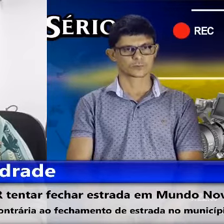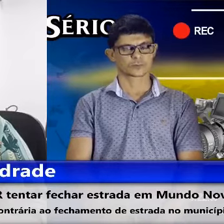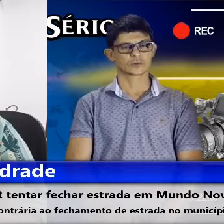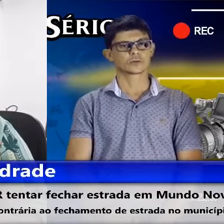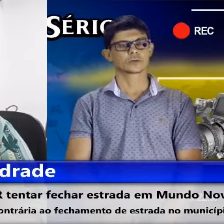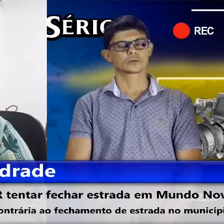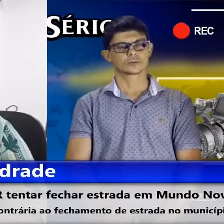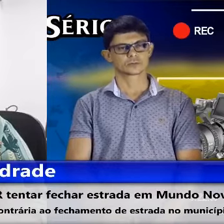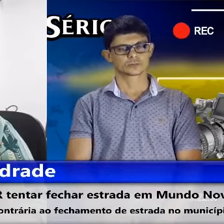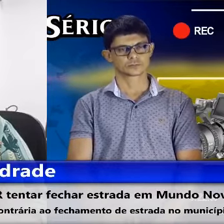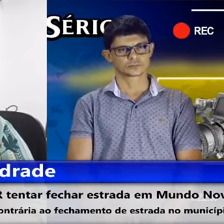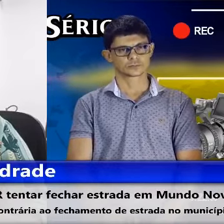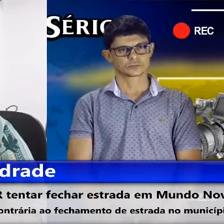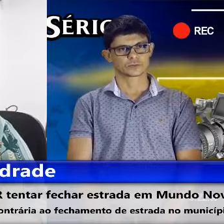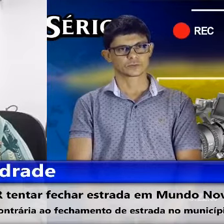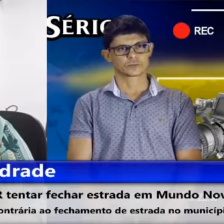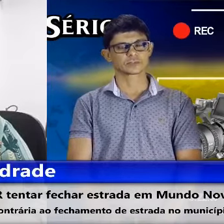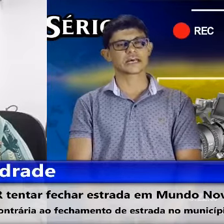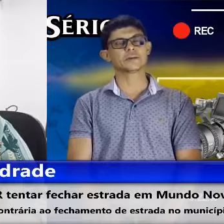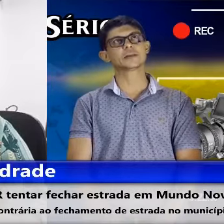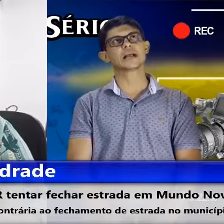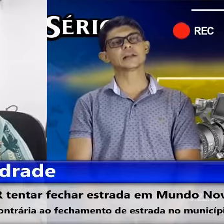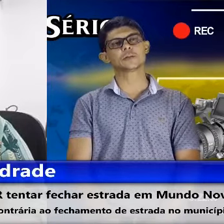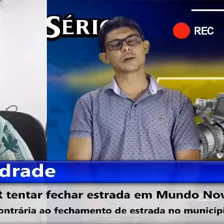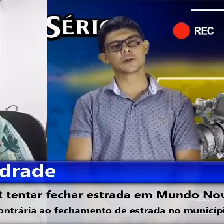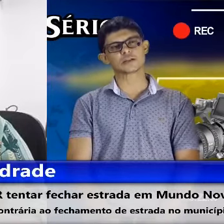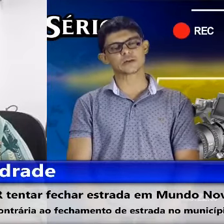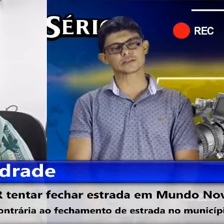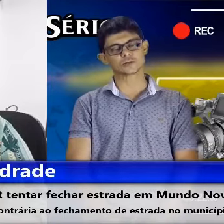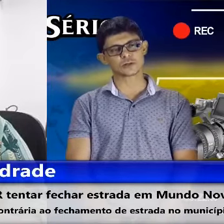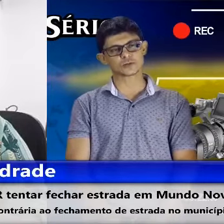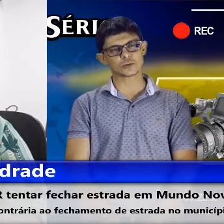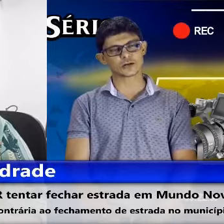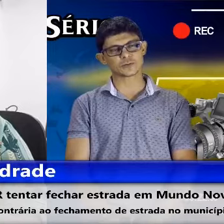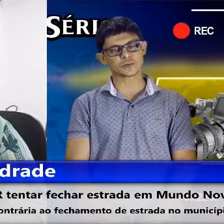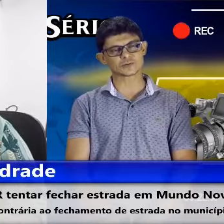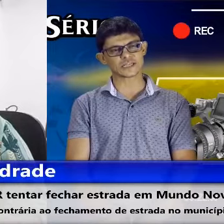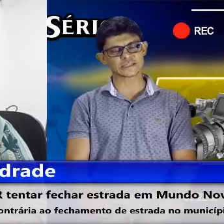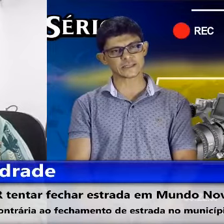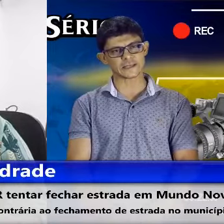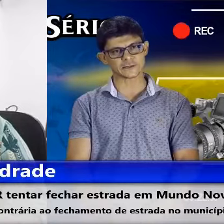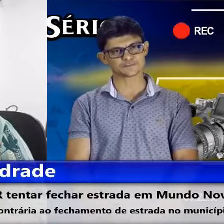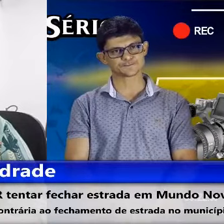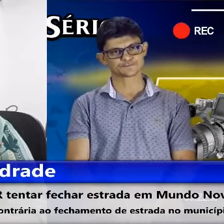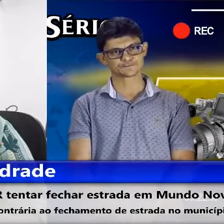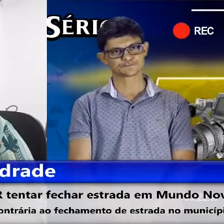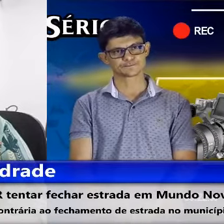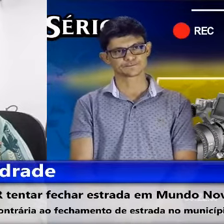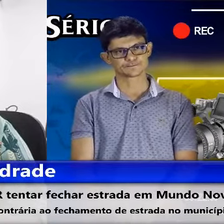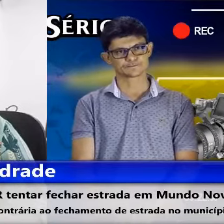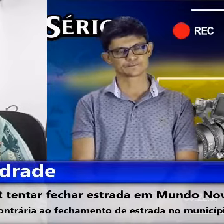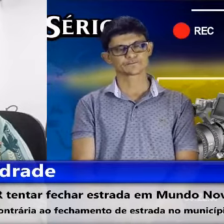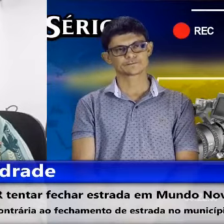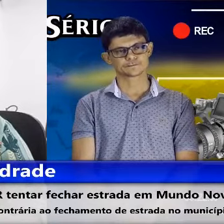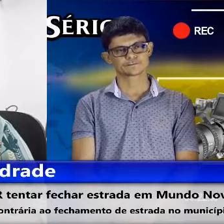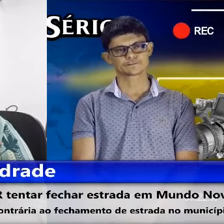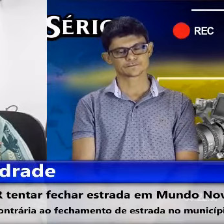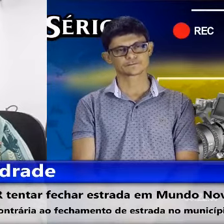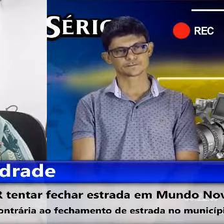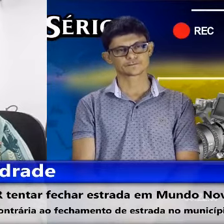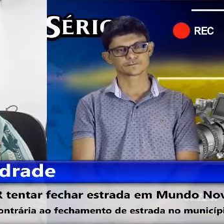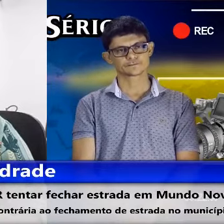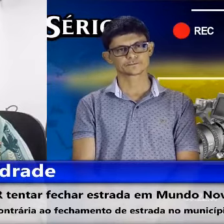desses empresários e desses produtores. Rosário, obrigado pela participação do nosso programa e por nos atender. Tá, obrigado,